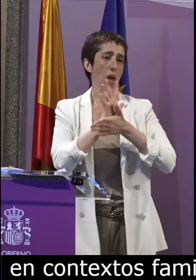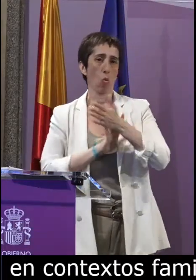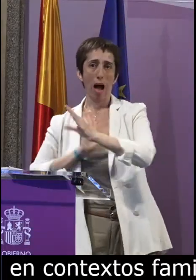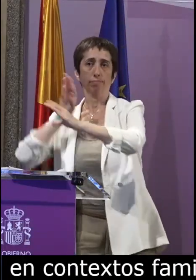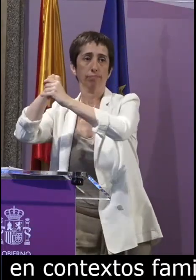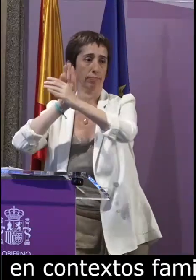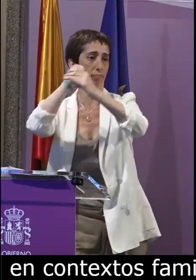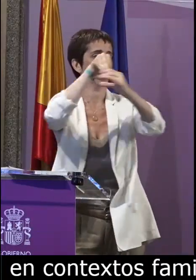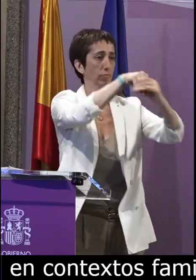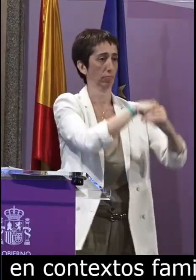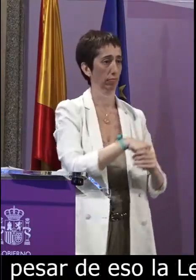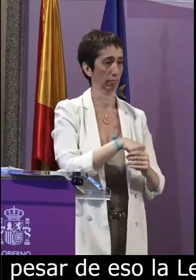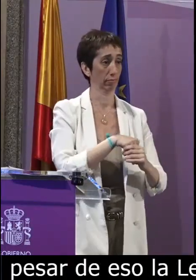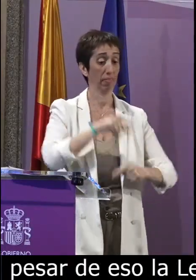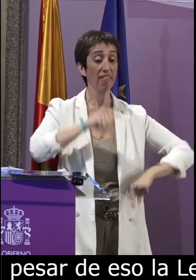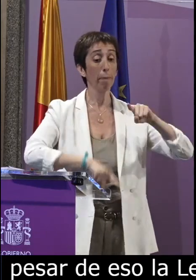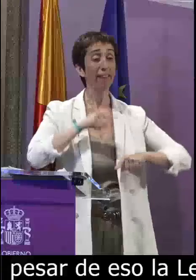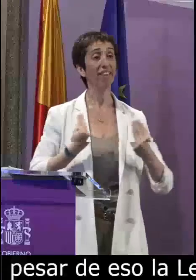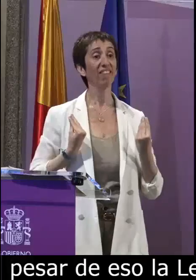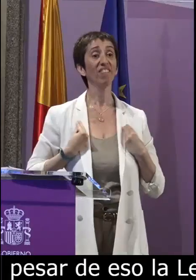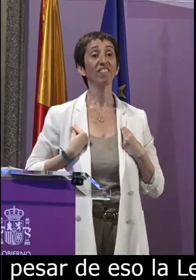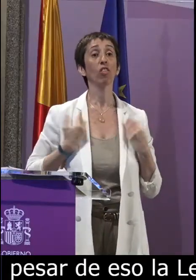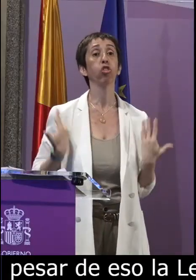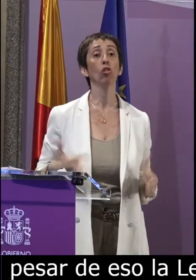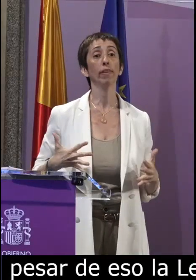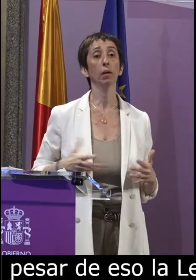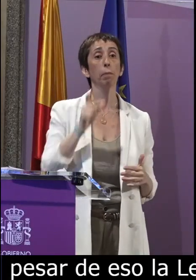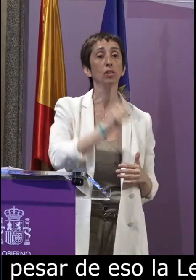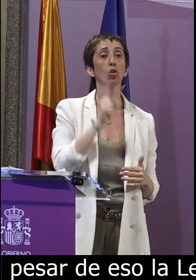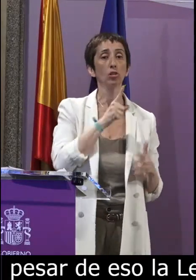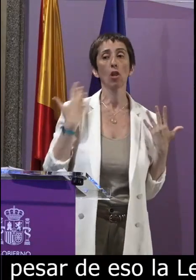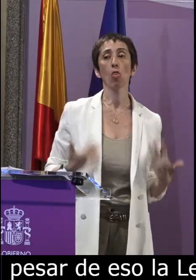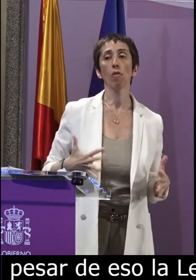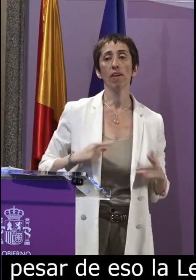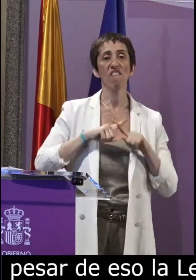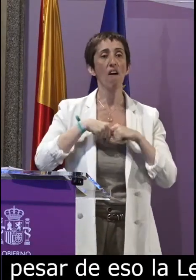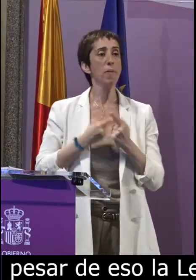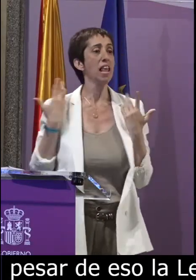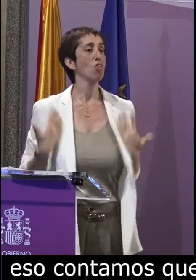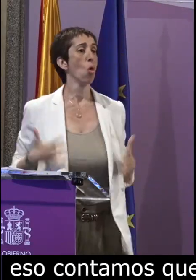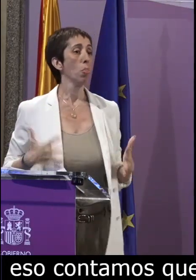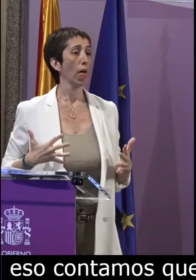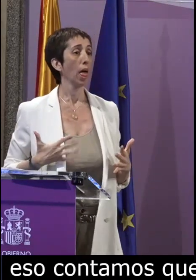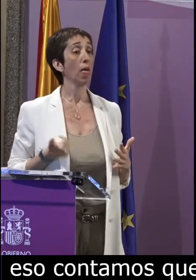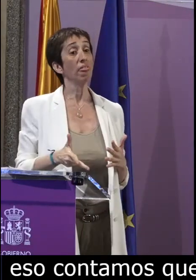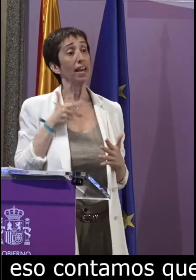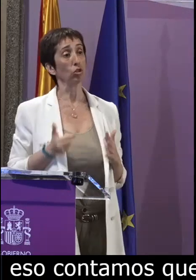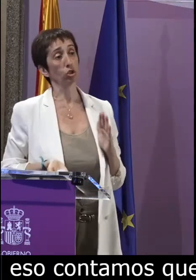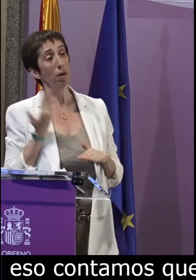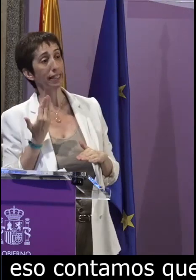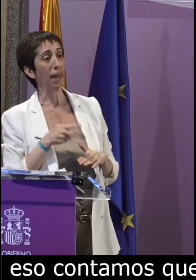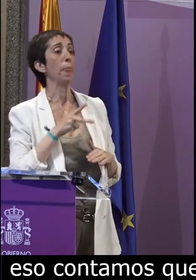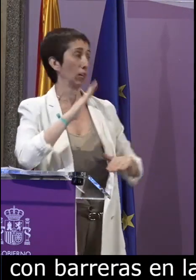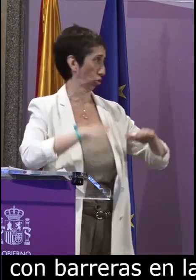contando con barreras en cuanto a la inclusión de la lengua de signos en función de donde vivas como persona sorda o de donde viva tu